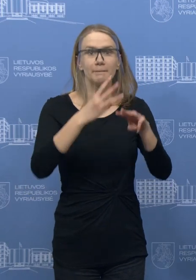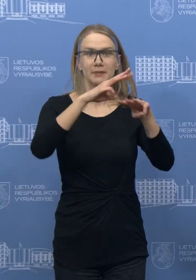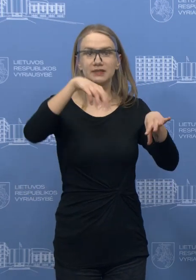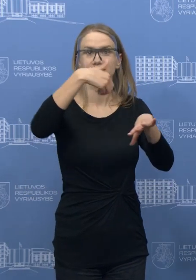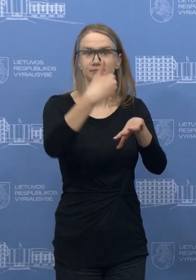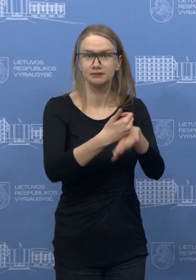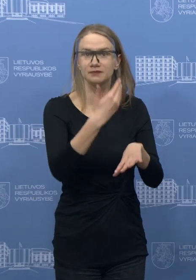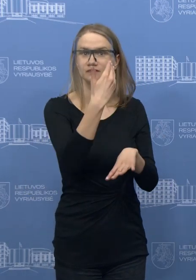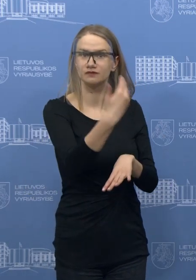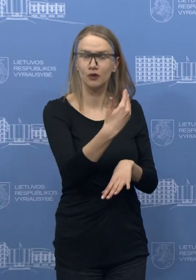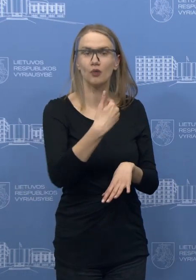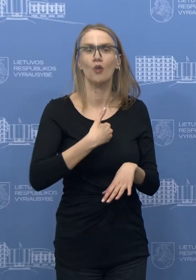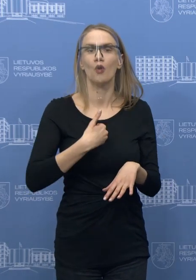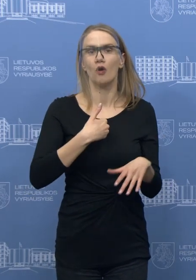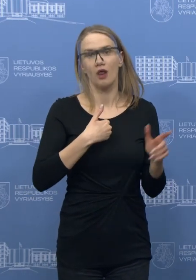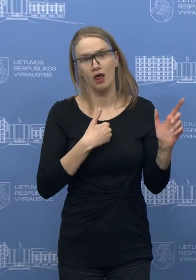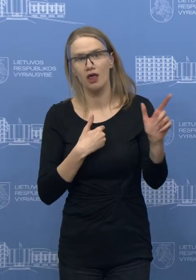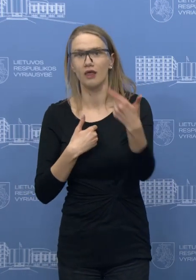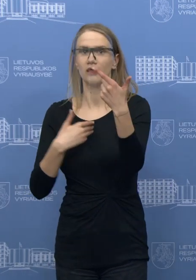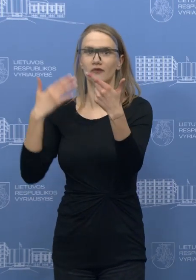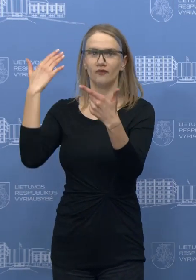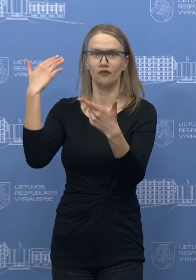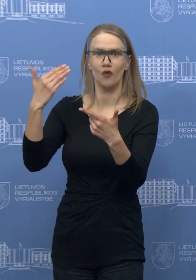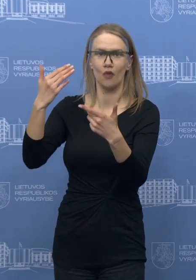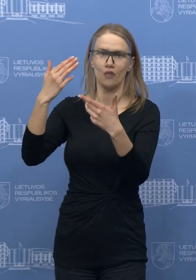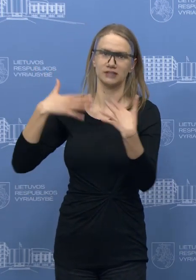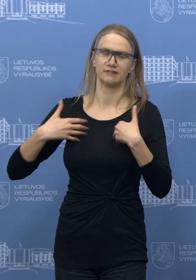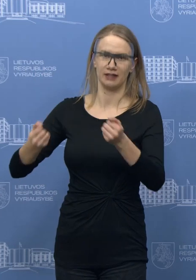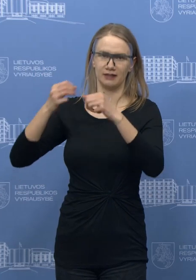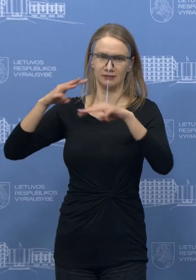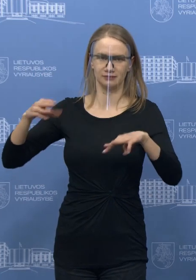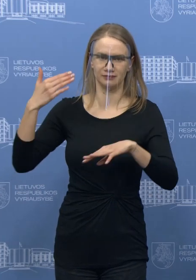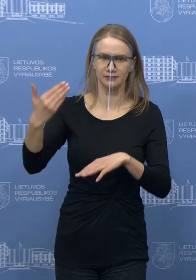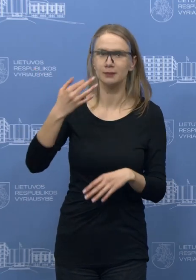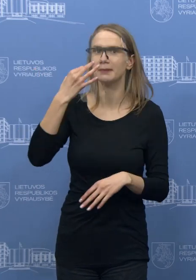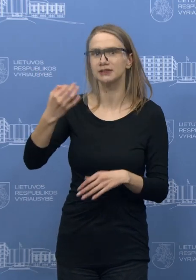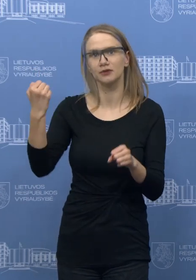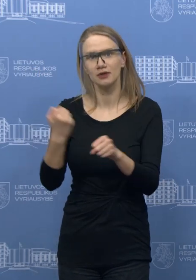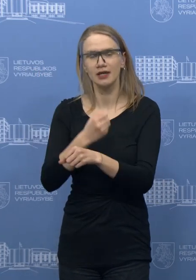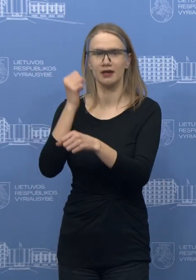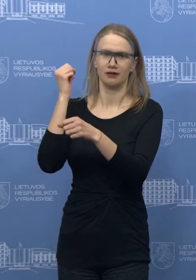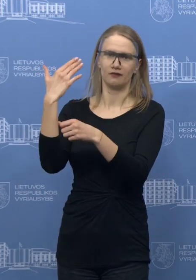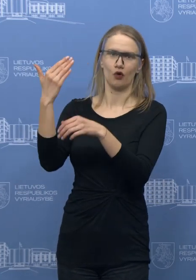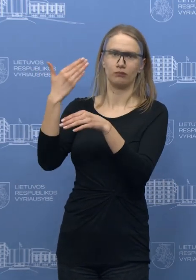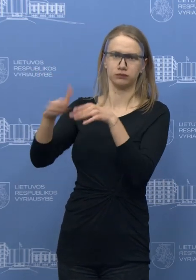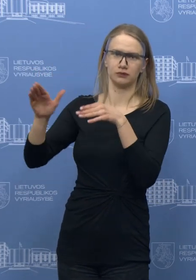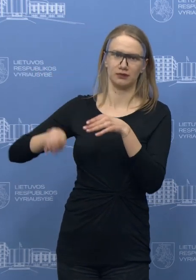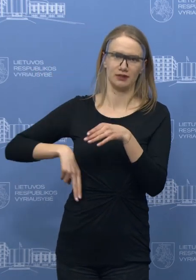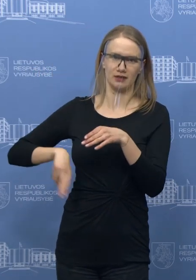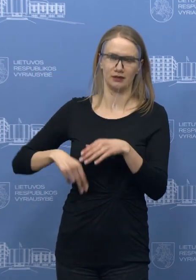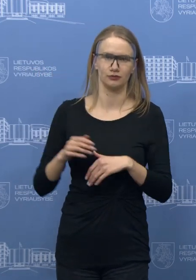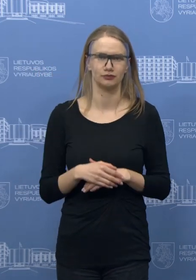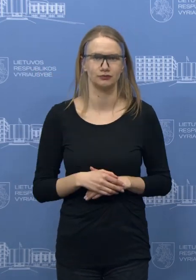tarnybinį patikrinimą. Aš atleisti direktorios negaliu, nėra mano kompetencija, savo nuomonę įstakiau, dar daugiau dabar yra